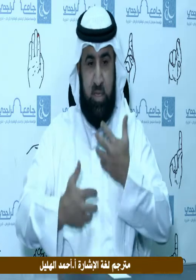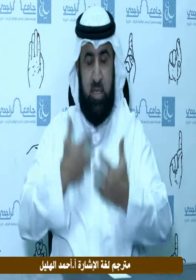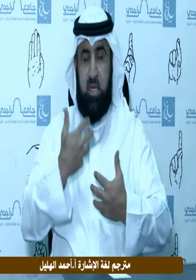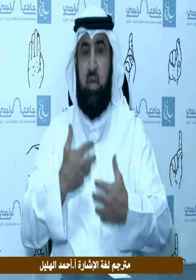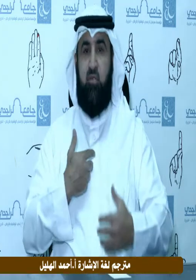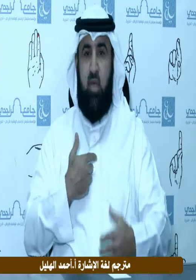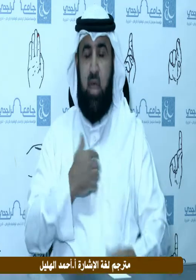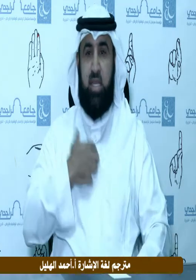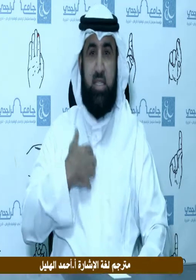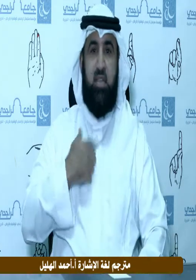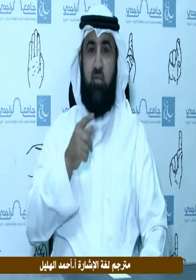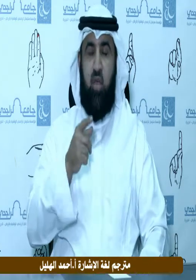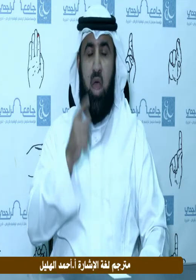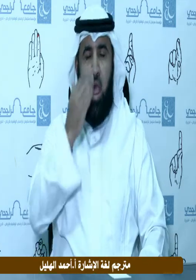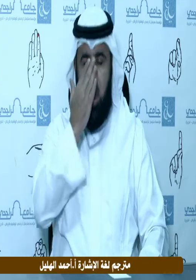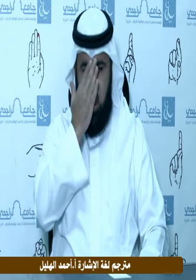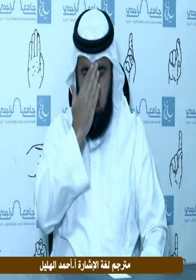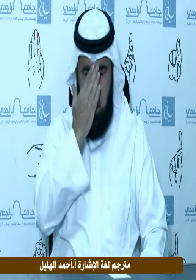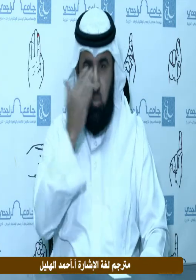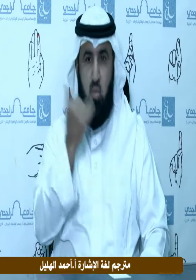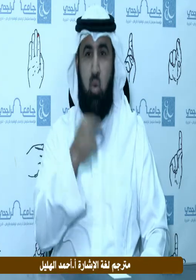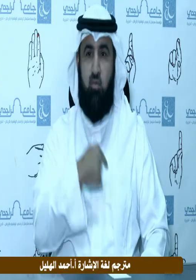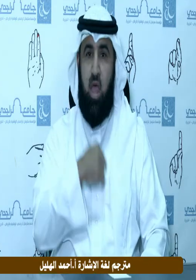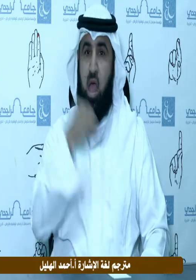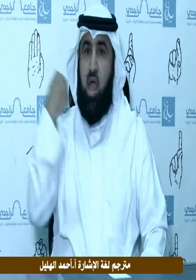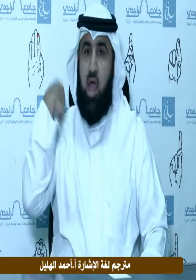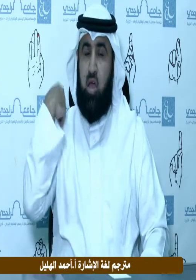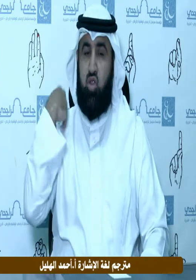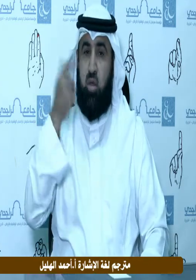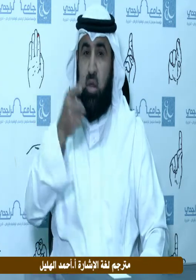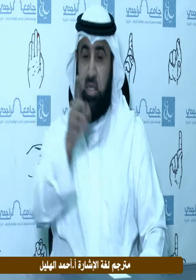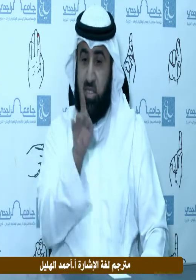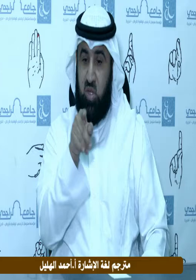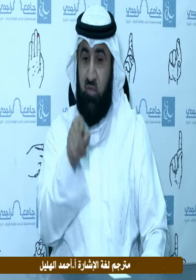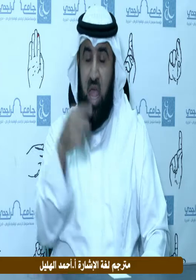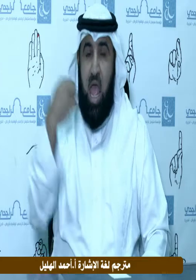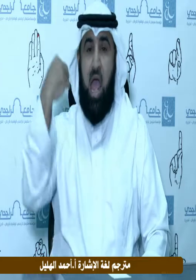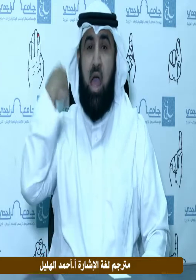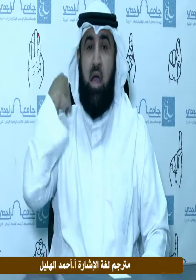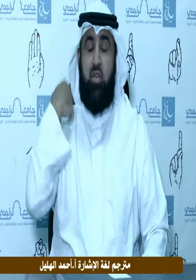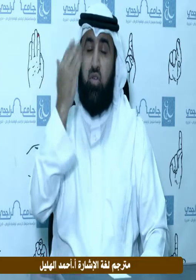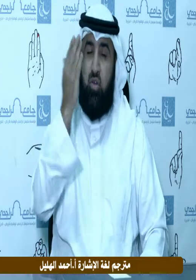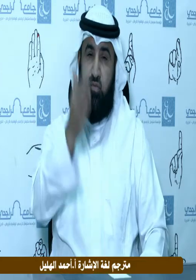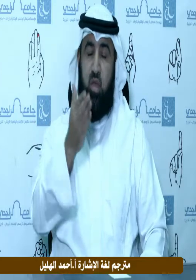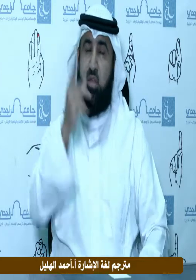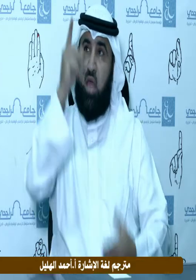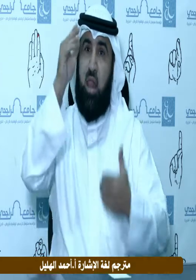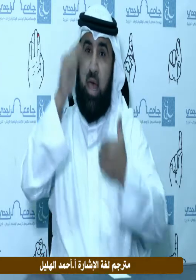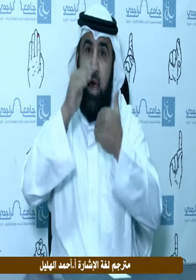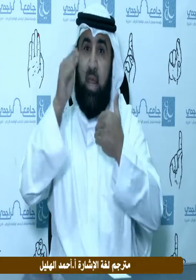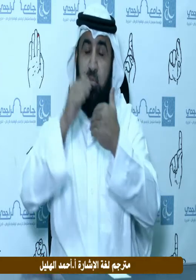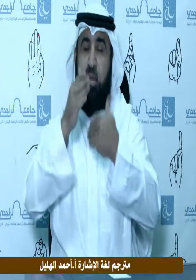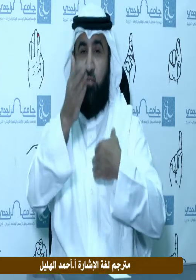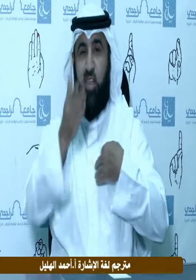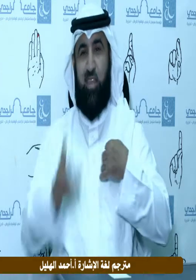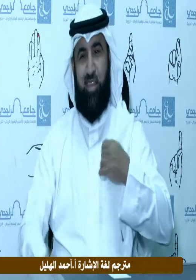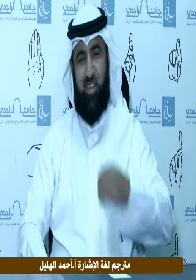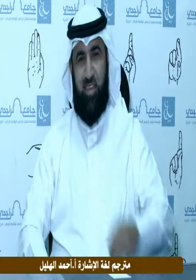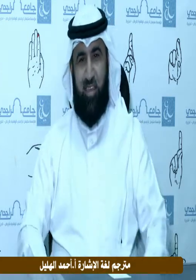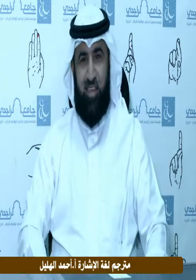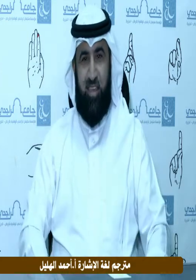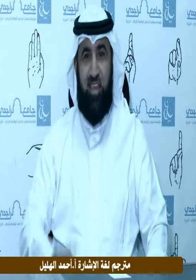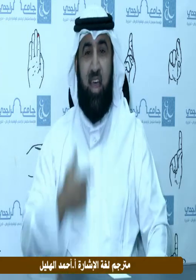أن الزواج عبادة يتقرب بها إلى الله سبحانه وتعالى حتى في